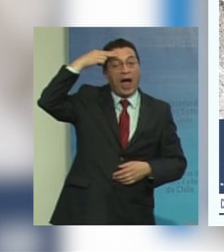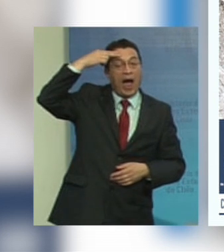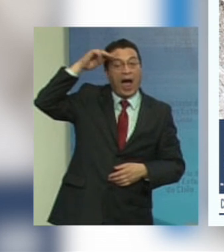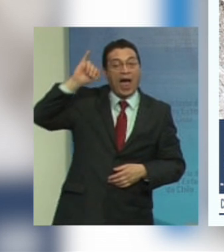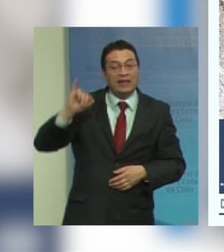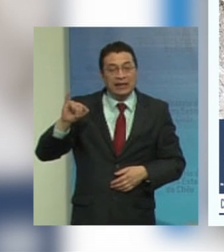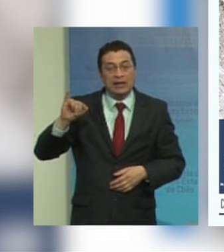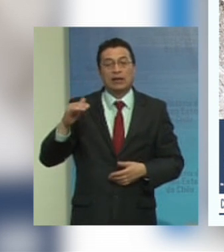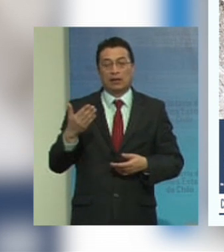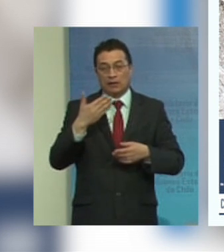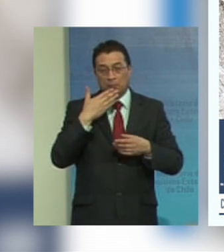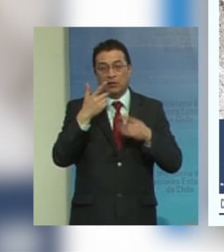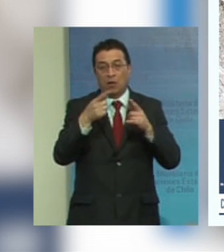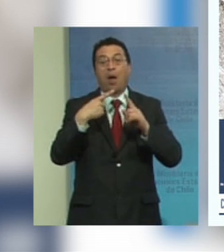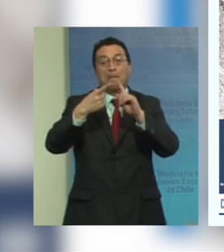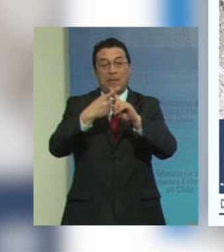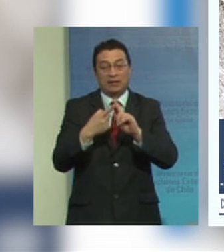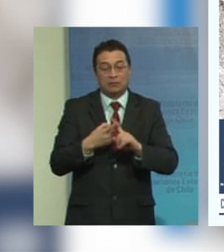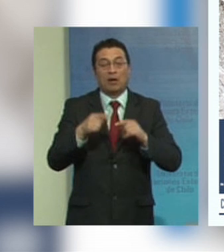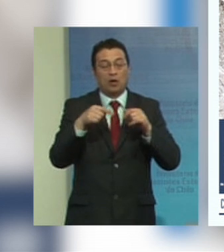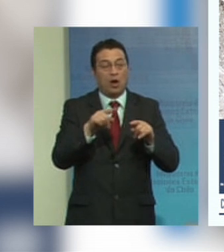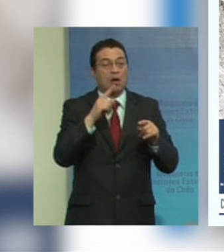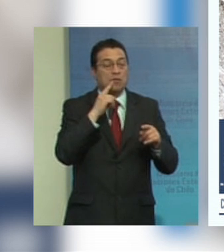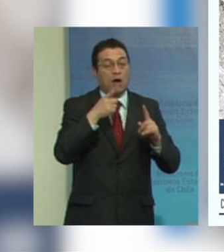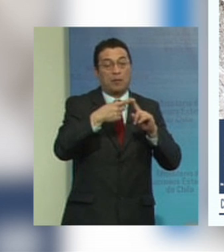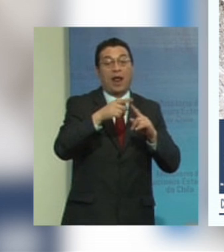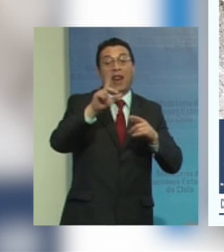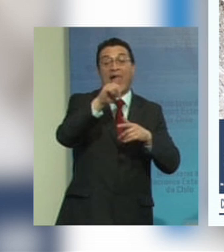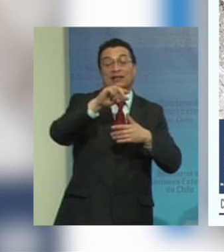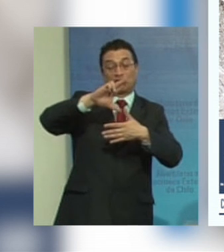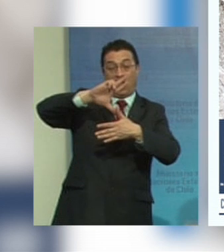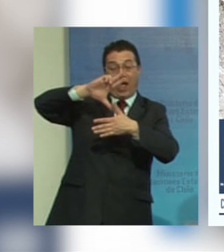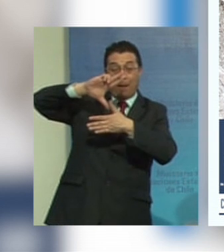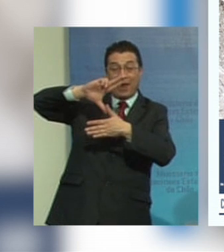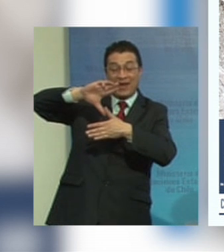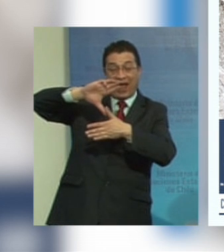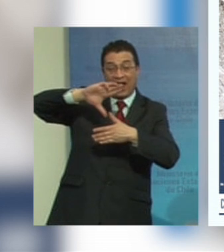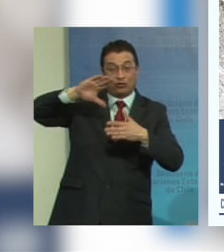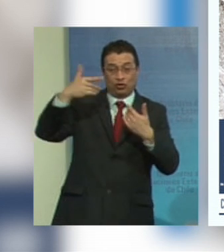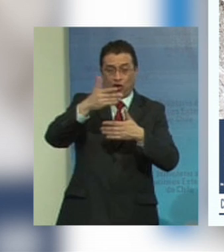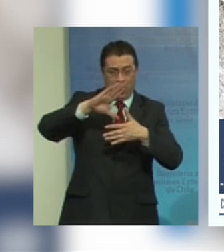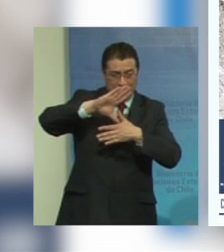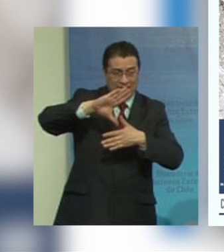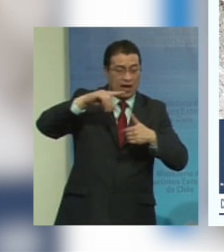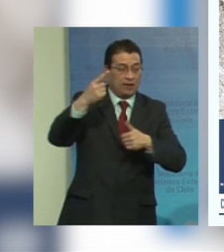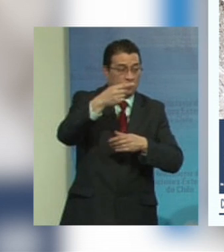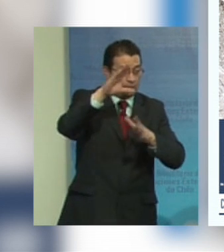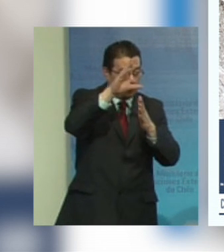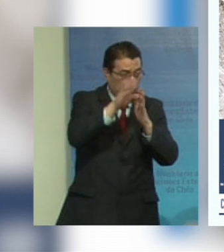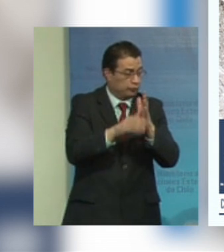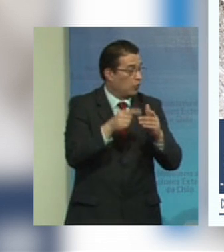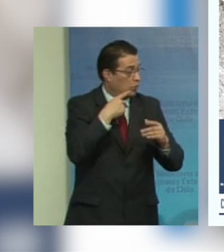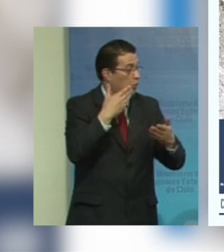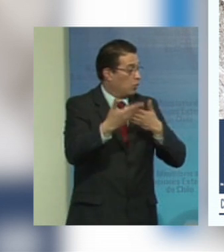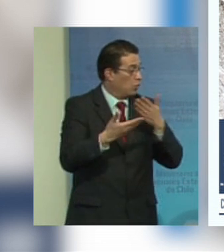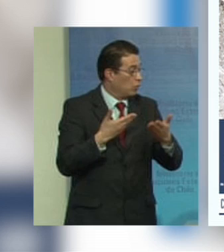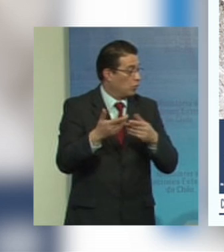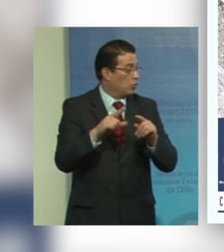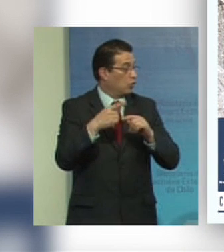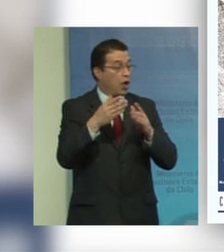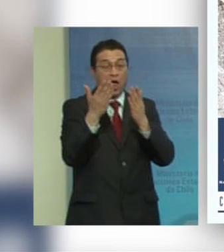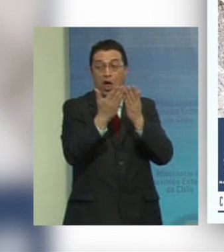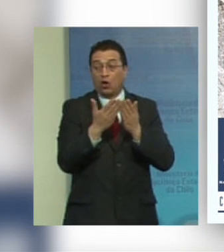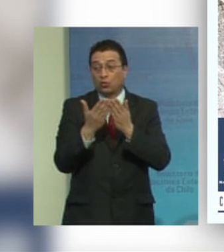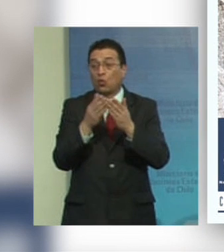participando de la conferencia de estadísticas de las Américas para justamente contribuir a los institutos de